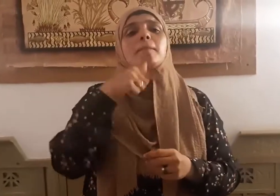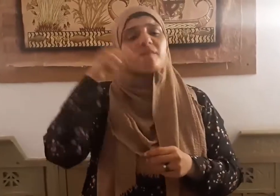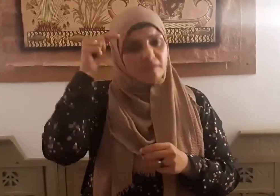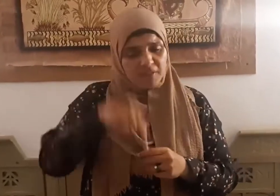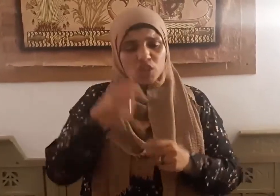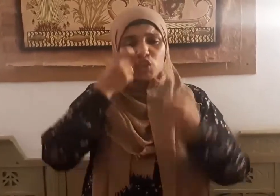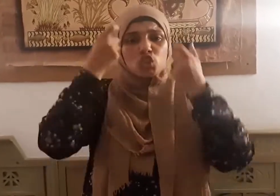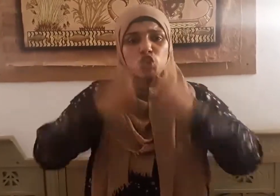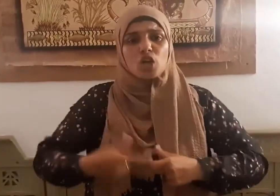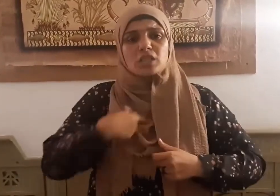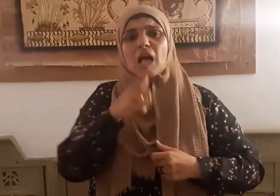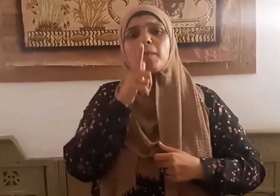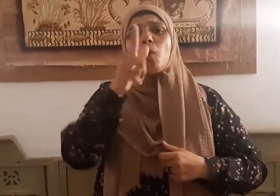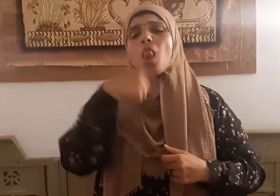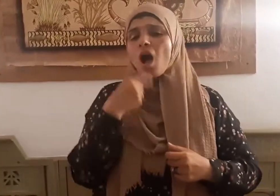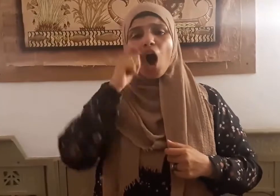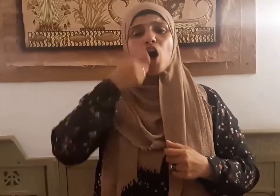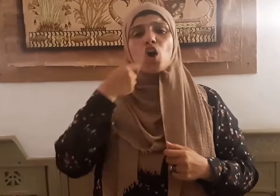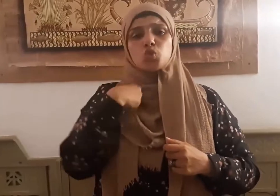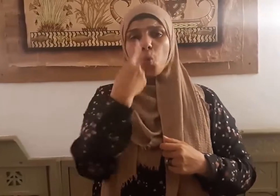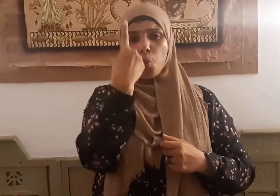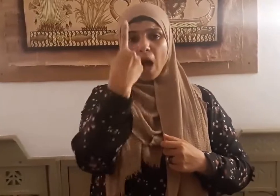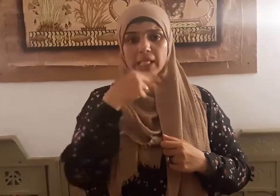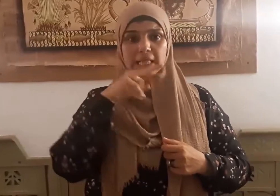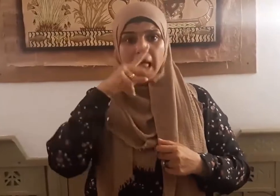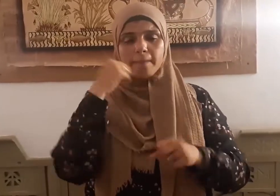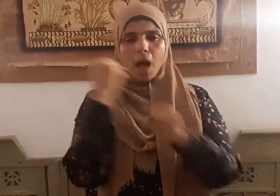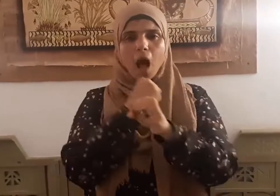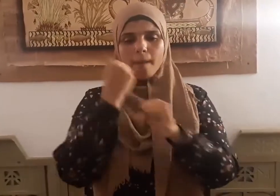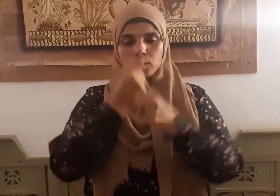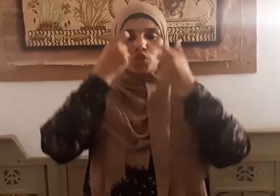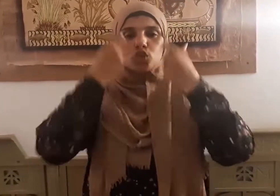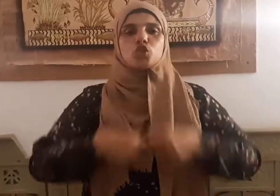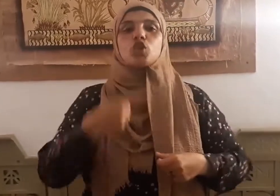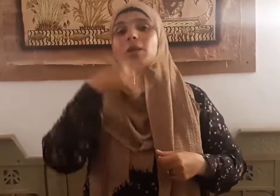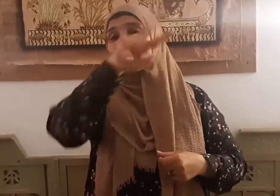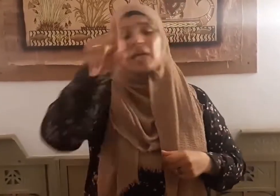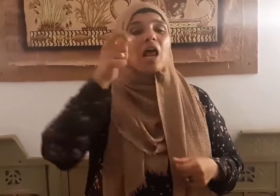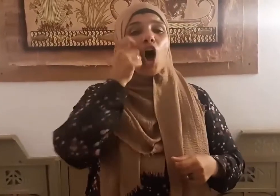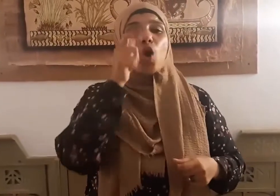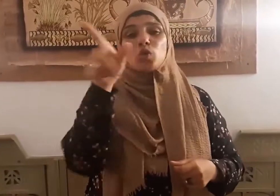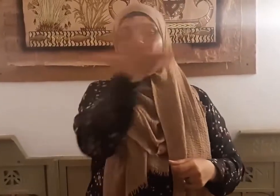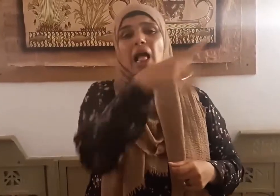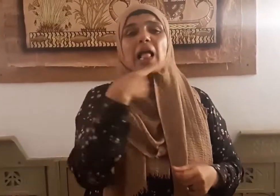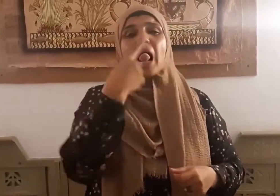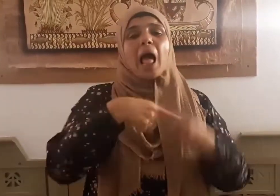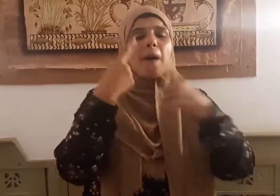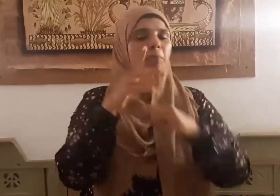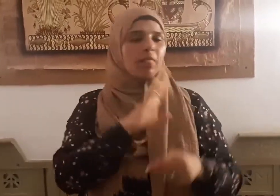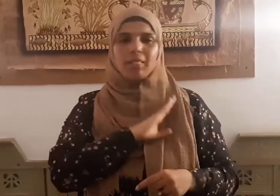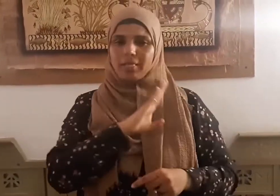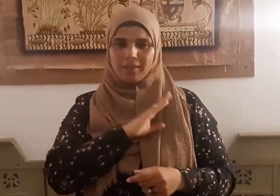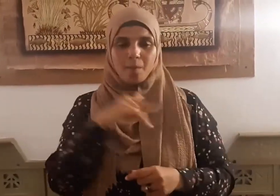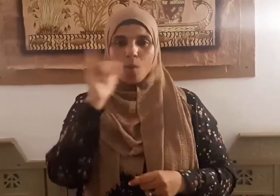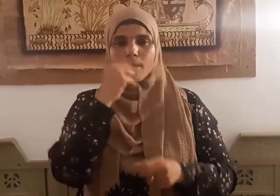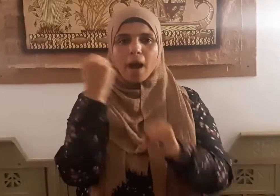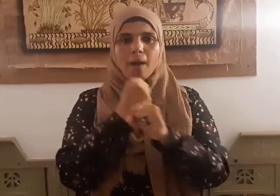في ألف خير من كلام ألف رجل اللهم